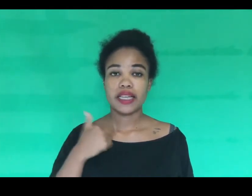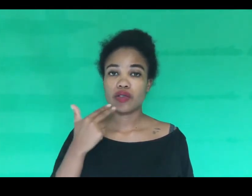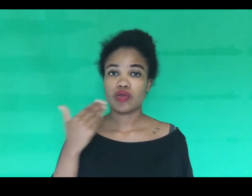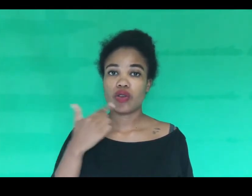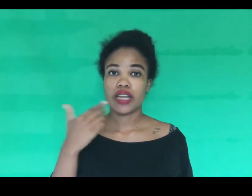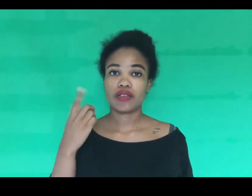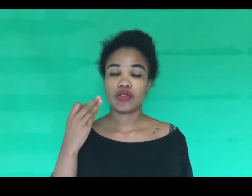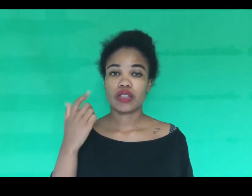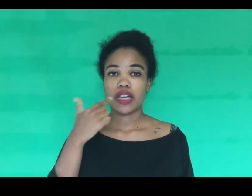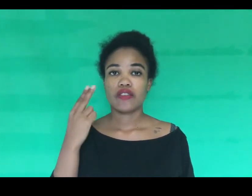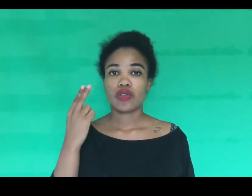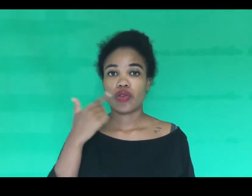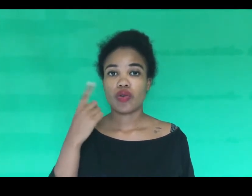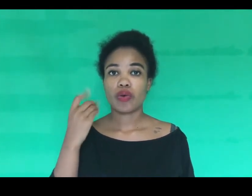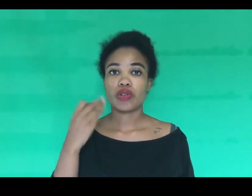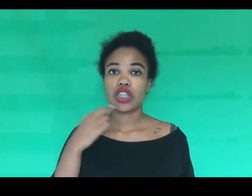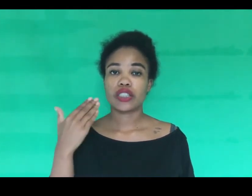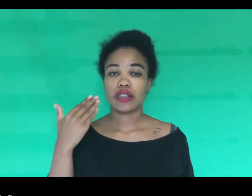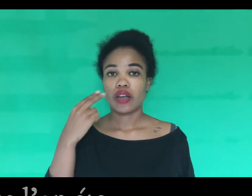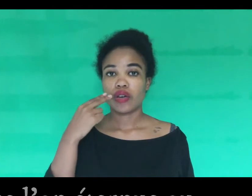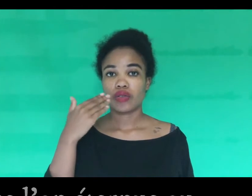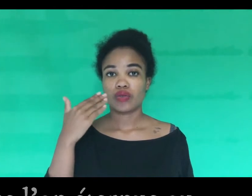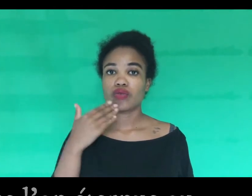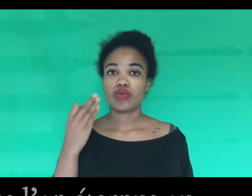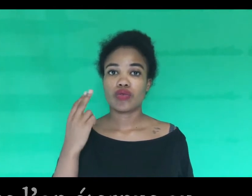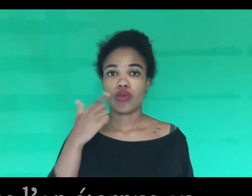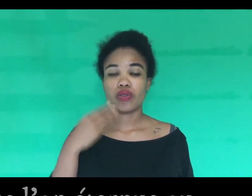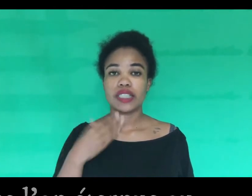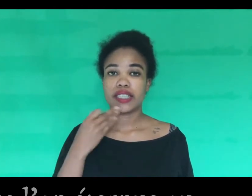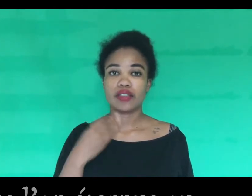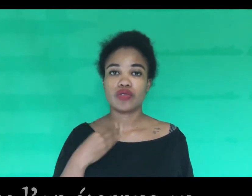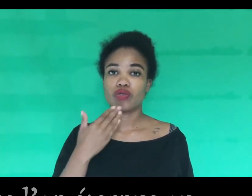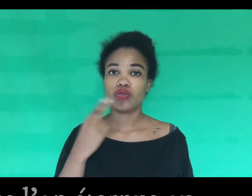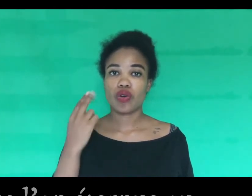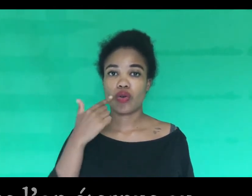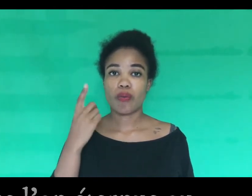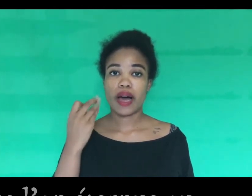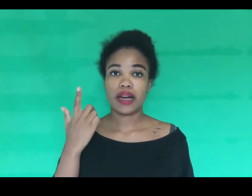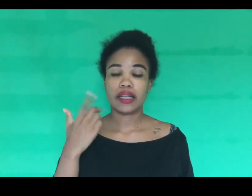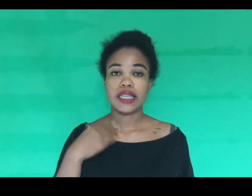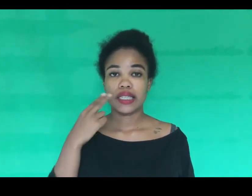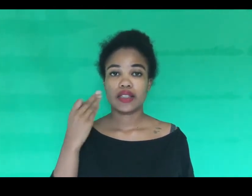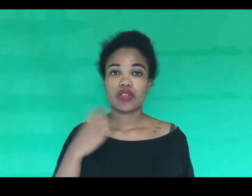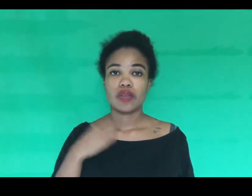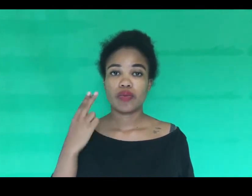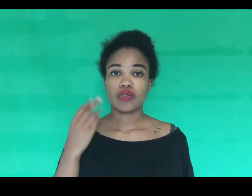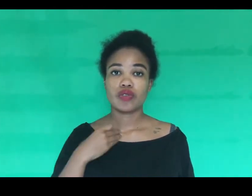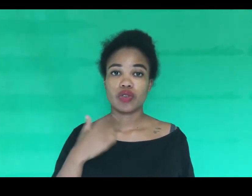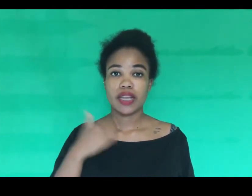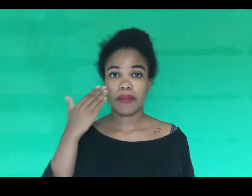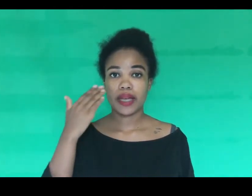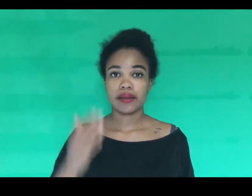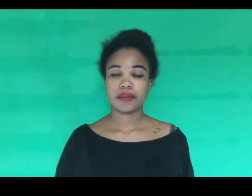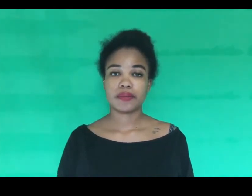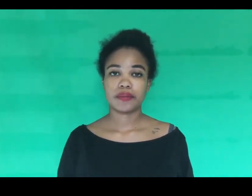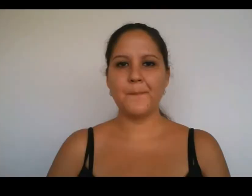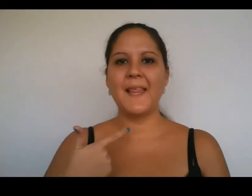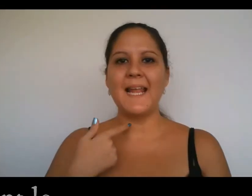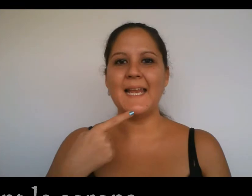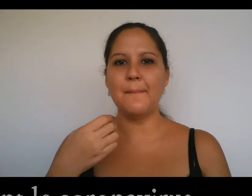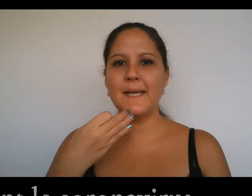'autre par les gouttelettes de salive que l'on projette quand on pousse, que l'on éternue ou que l'on parle, et qui se déposent sur les mains.